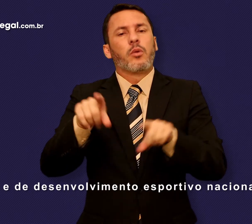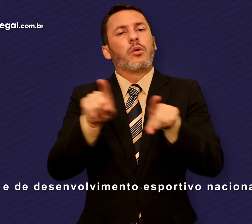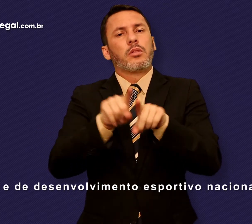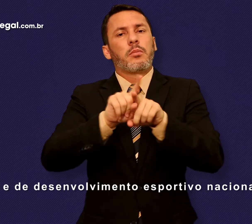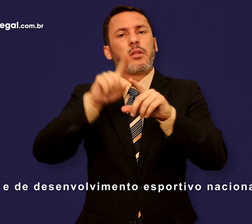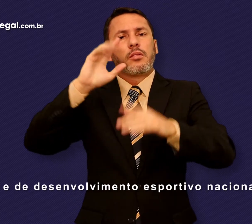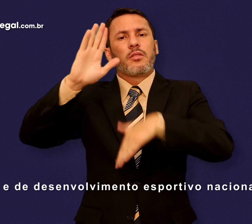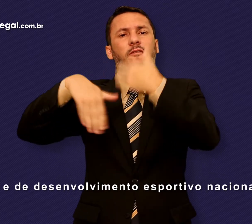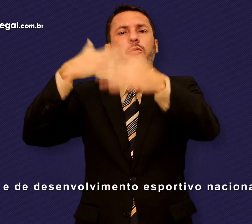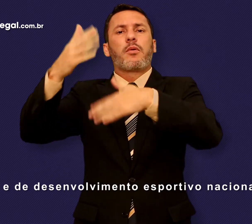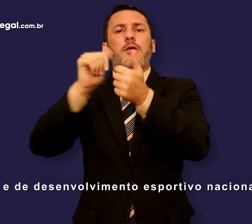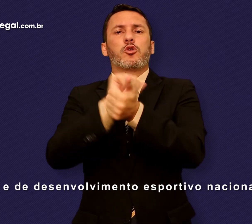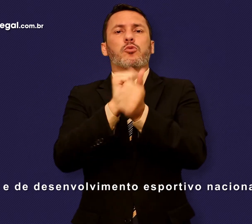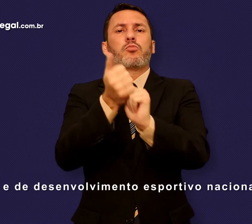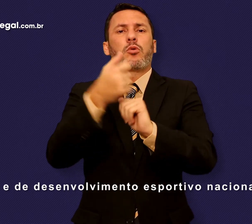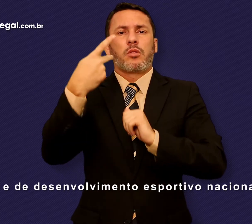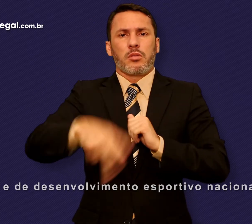desenvolvimento esportivo nacional.